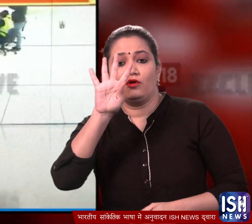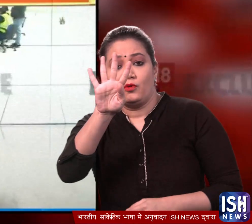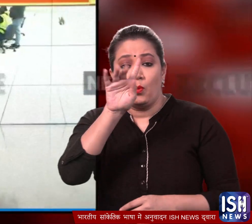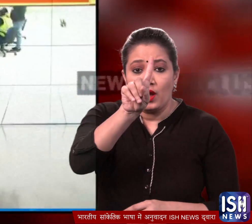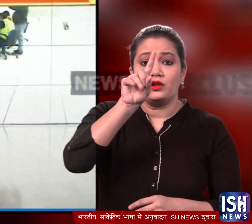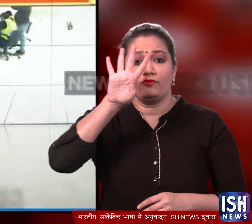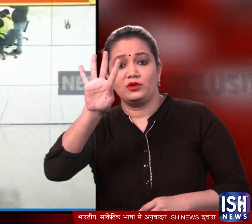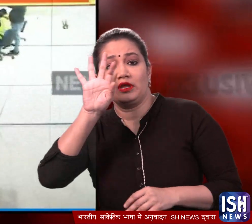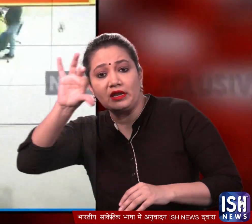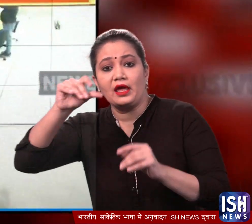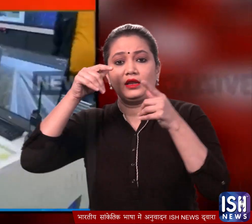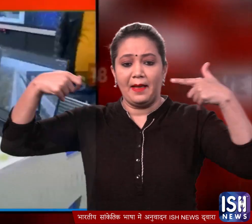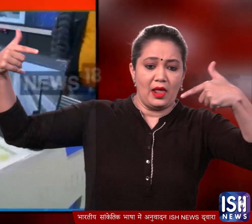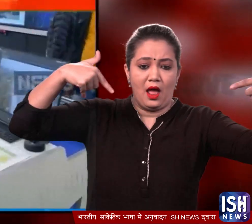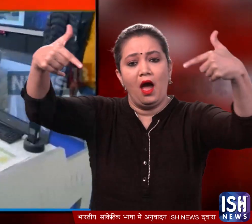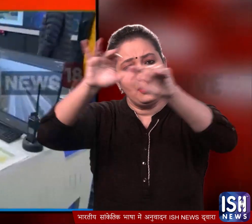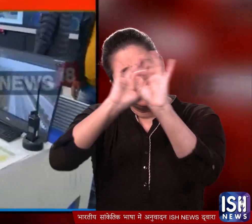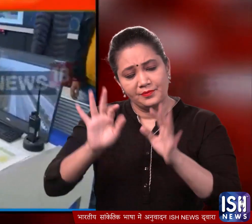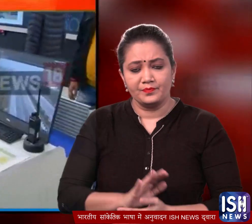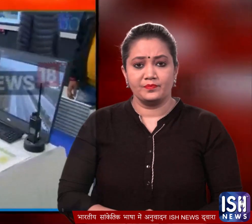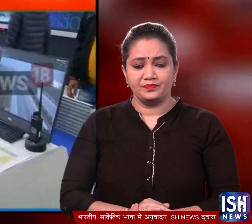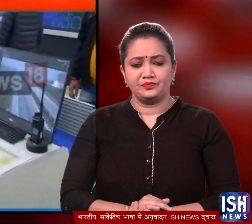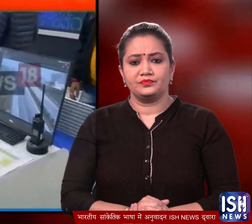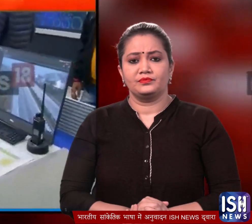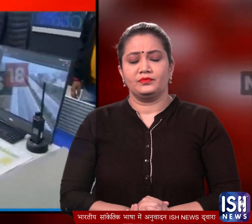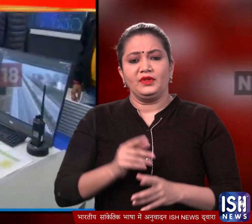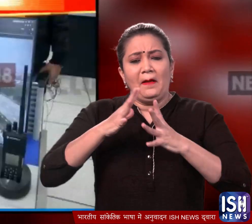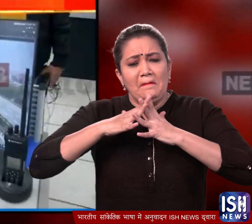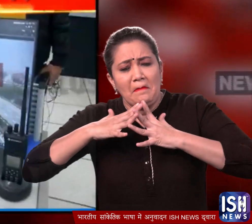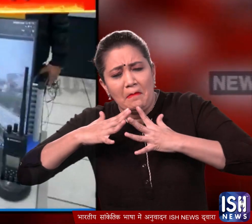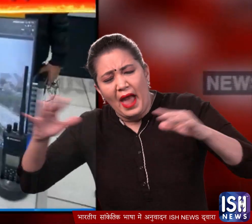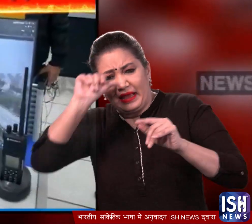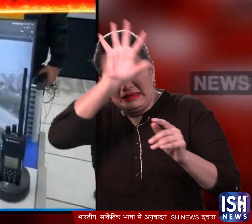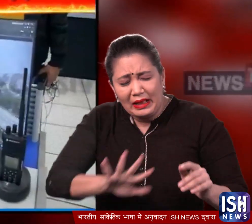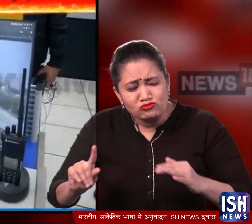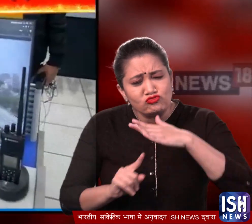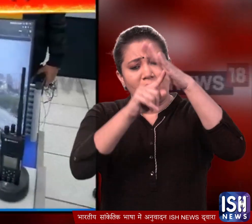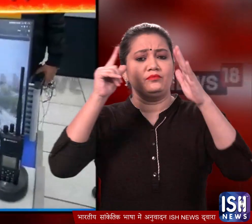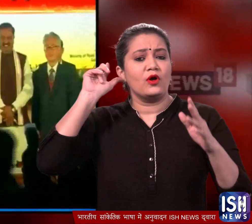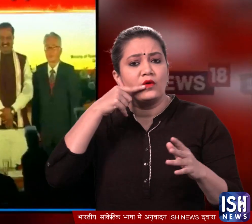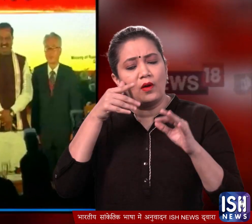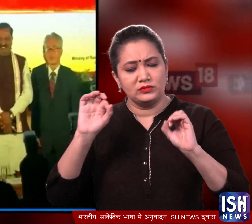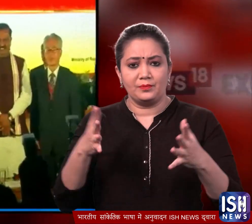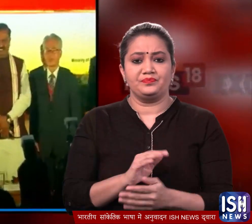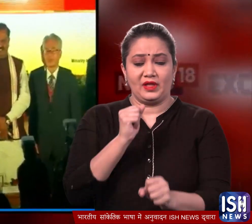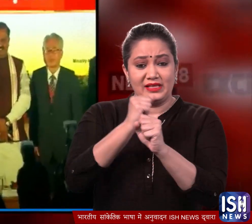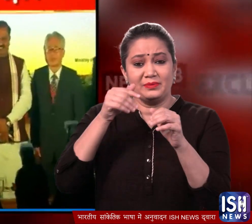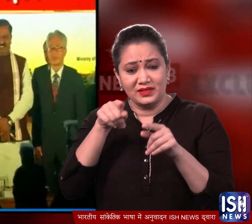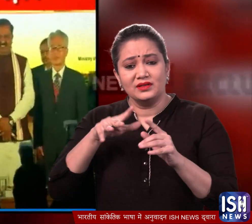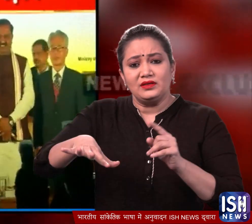से ज़्यादा कैमरे लगें। जिनका कंट्रोल होगा देश के सबसे बड़े कंट्रोल रूम के पास। गाजियाबाद में बने इस कंट्रोल रूम